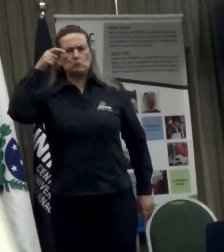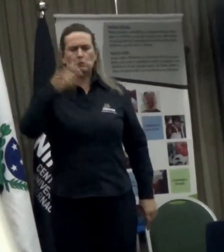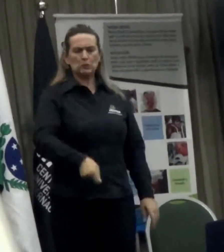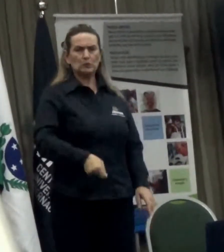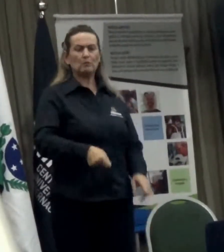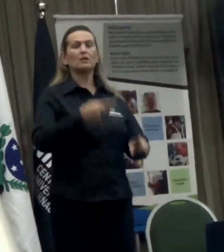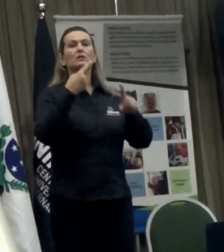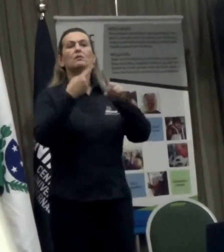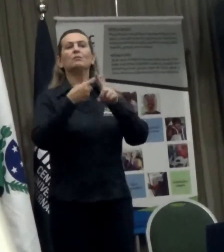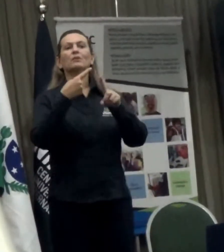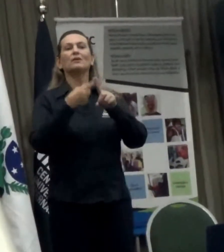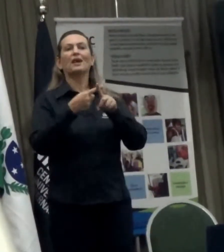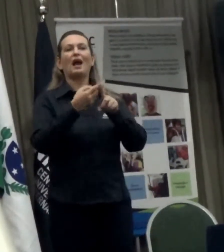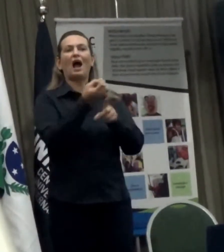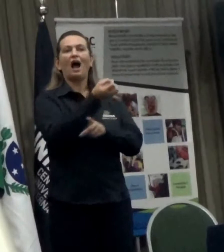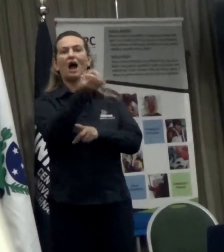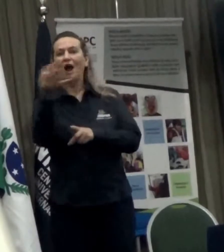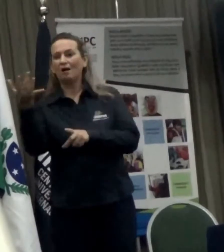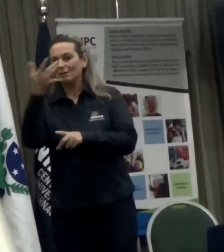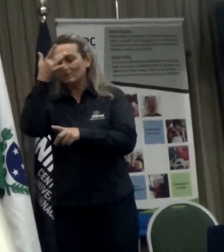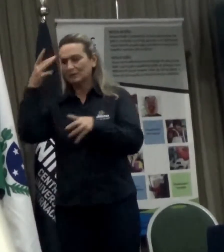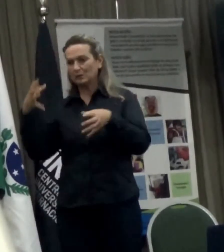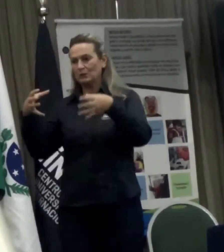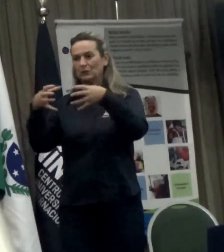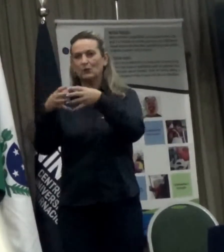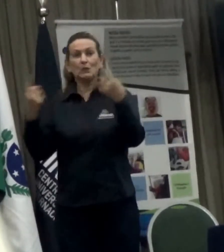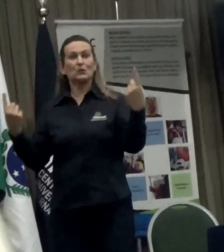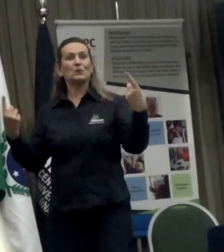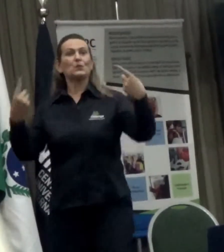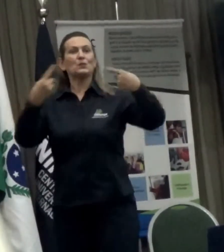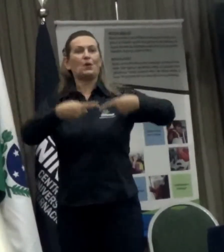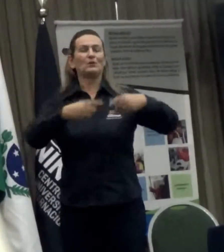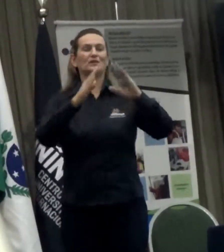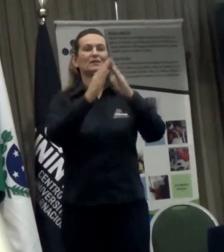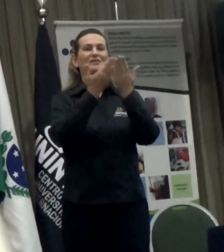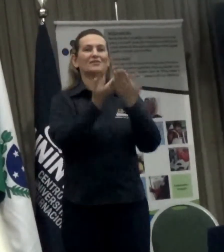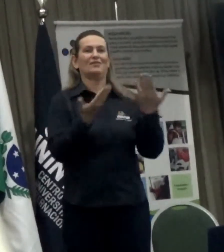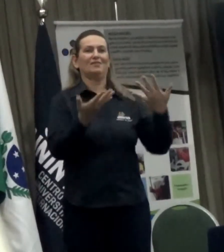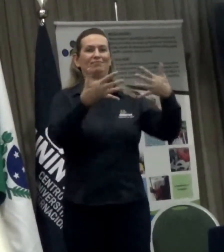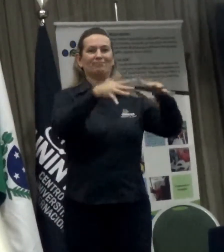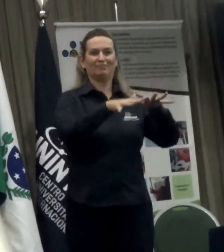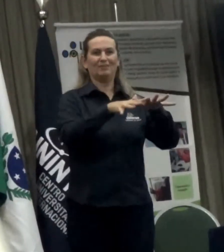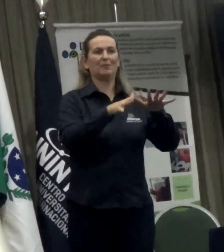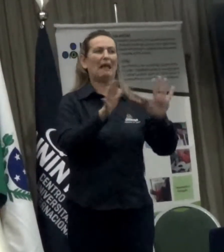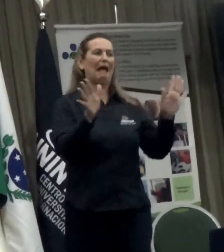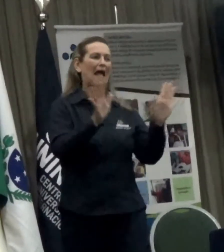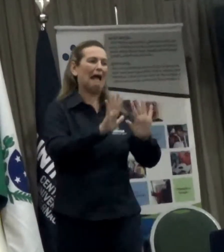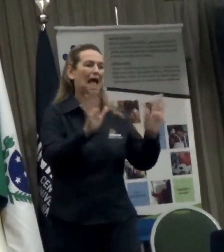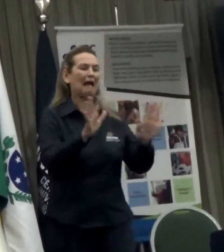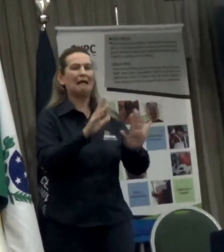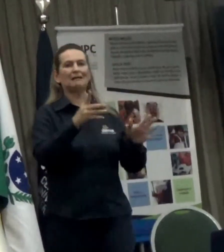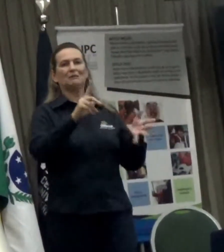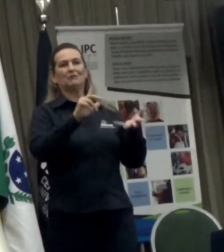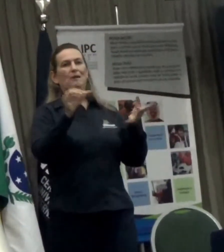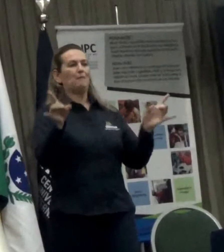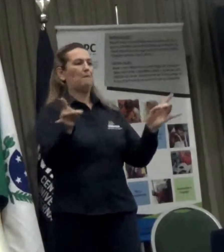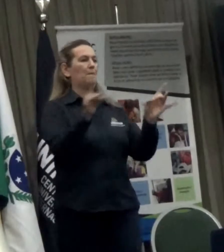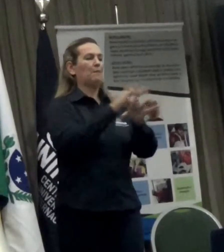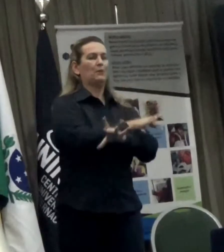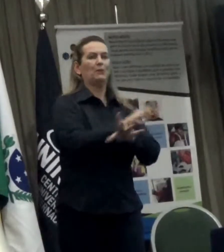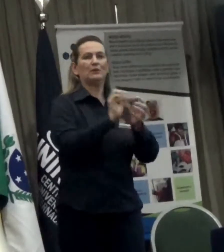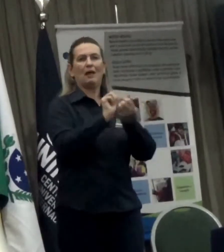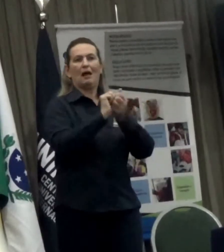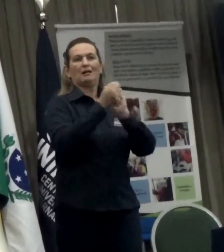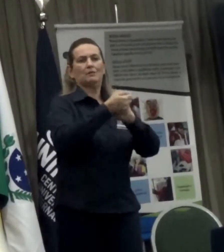a escola regular, porque elas não estão prontas e eu não quero por meu filho em situação de fragilidade. Isso é um medo que eu